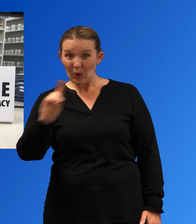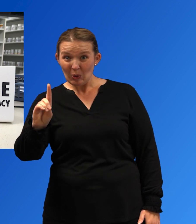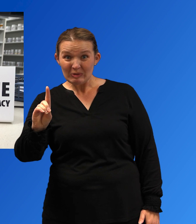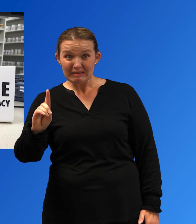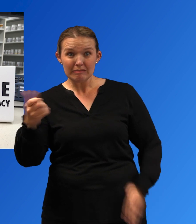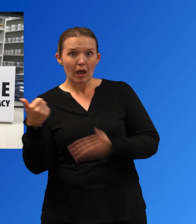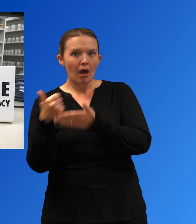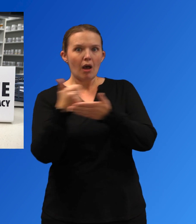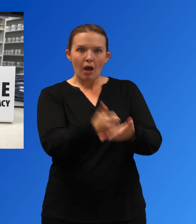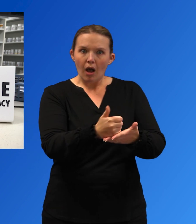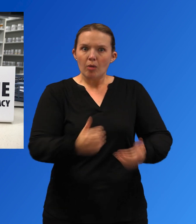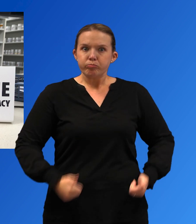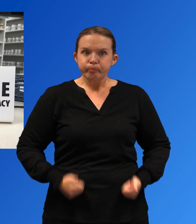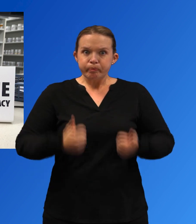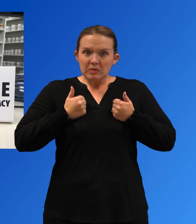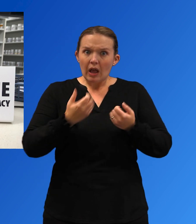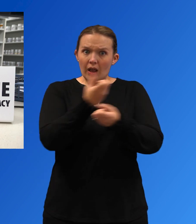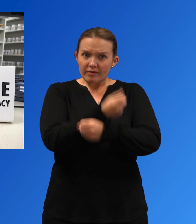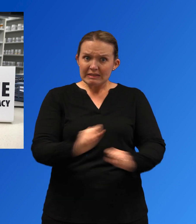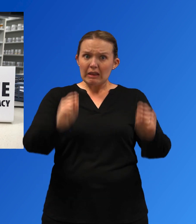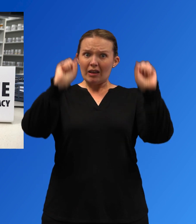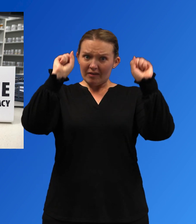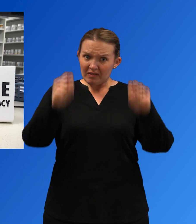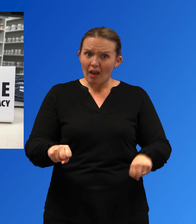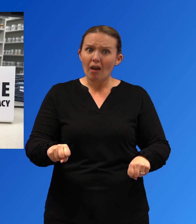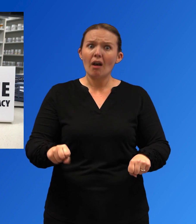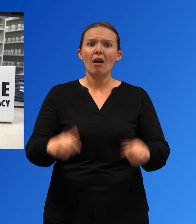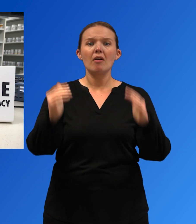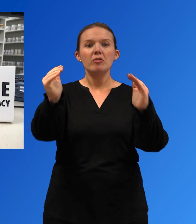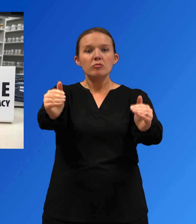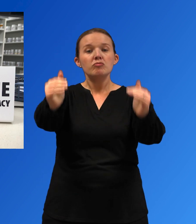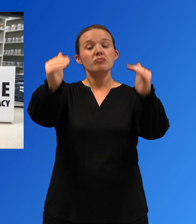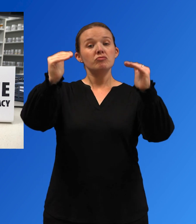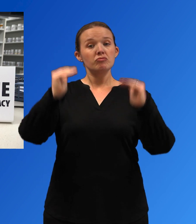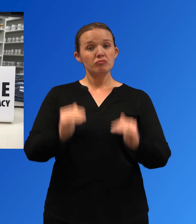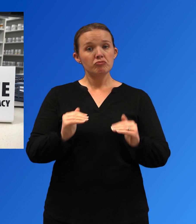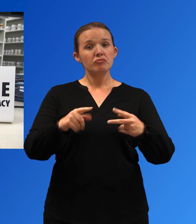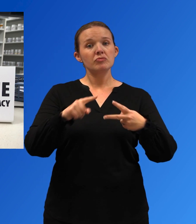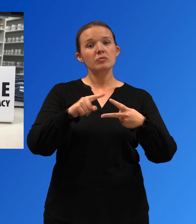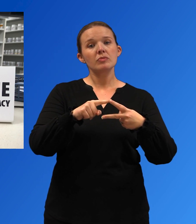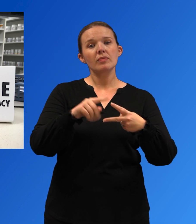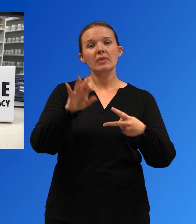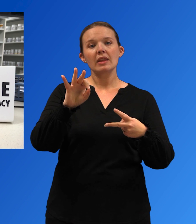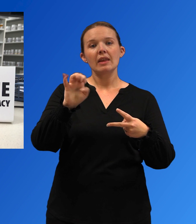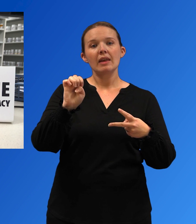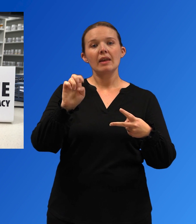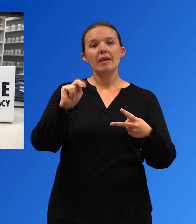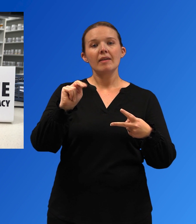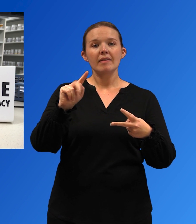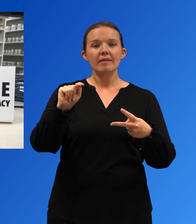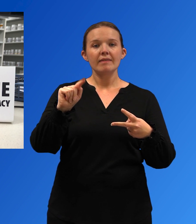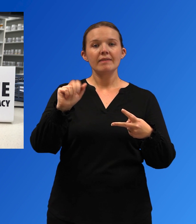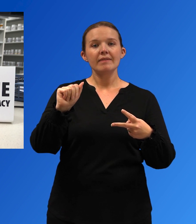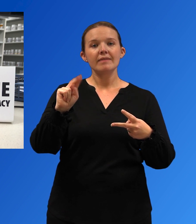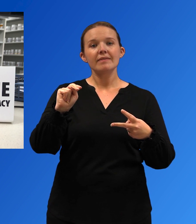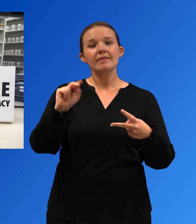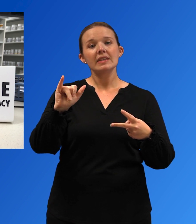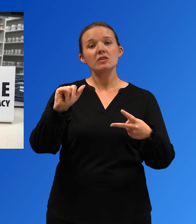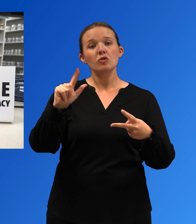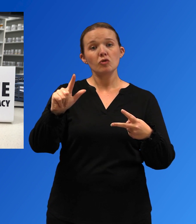naloxona, un medicamento que salva vidas, que puede revertir los efectos de la sobredosis de opioides si se administra